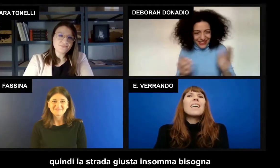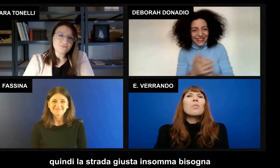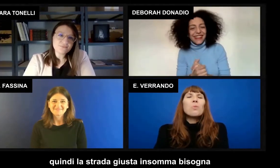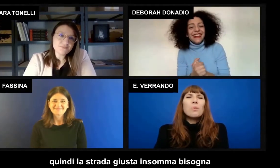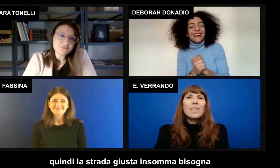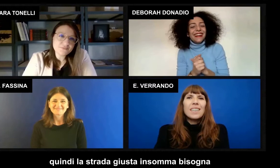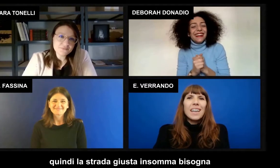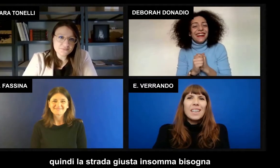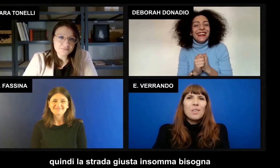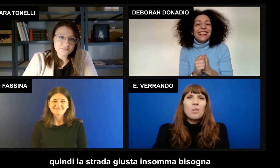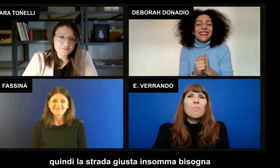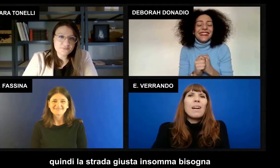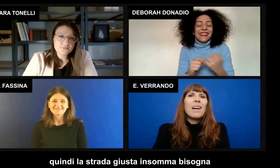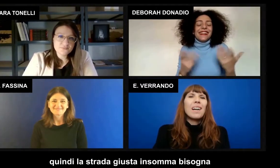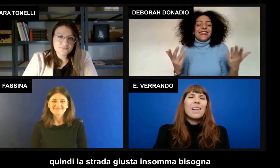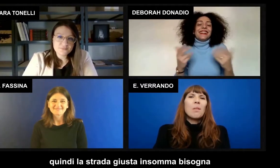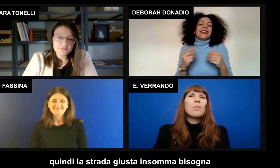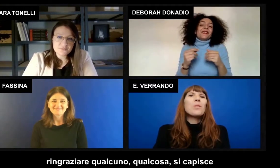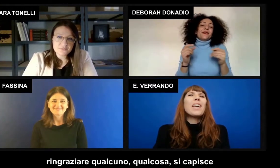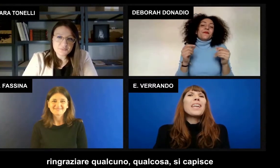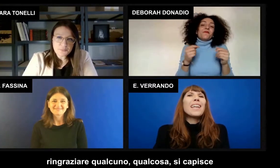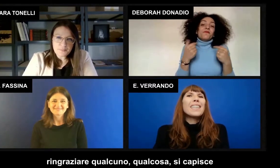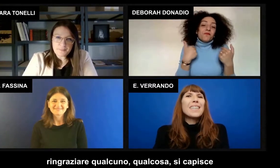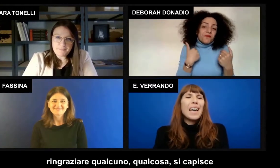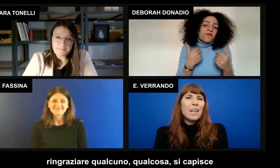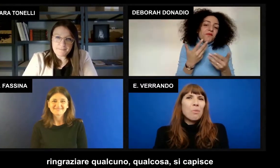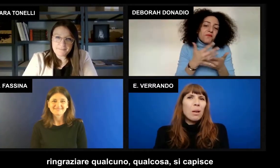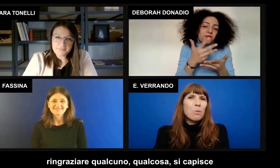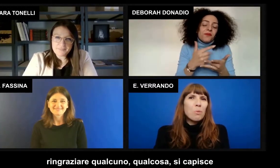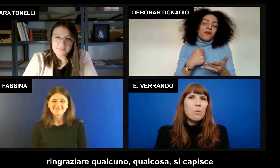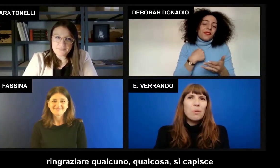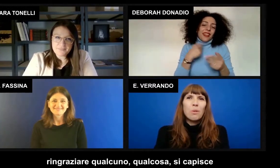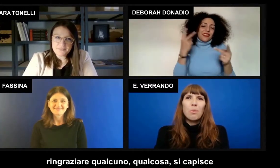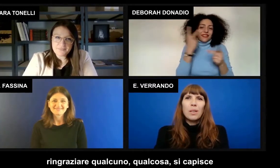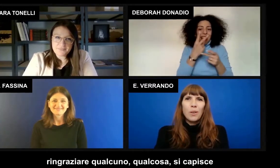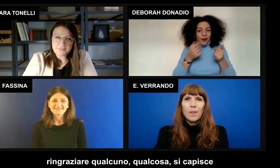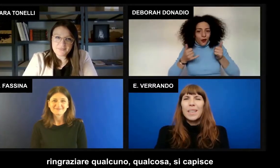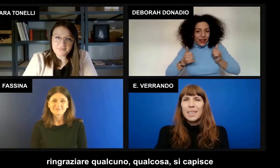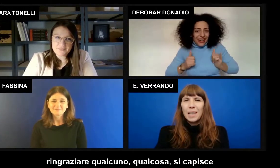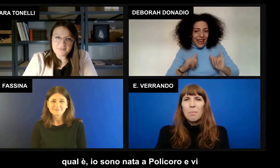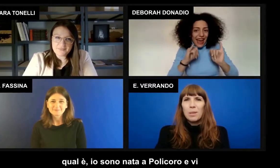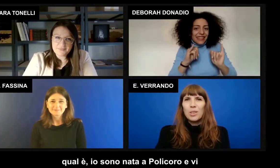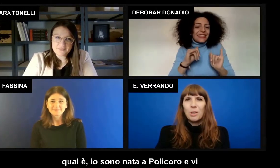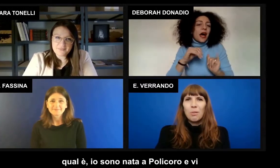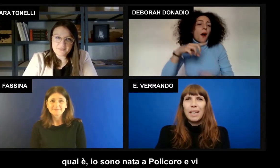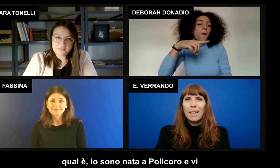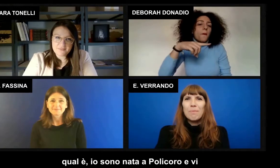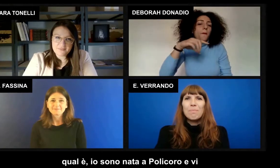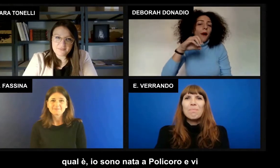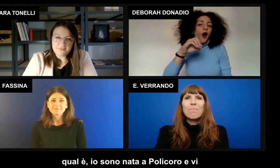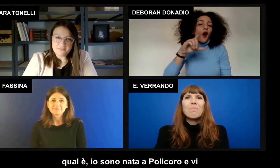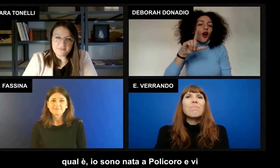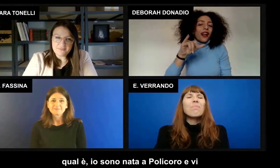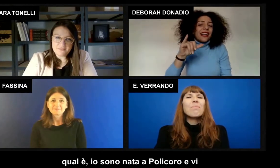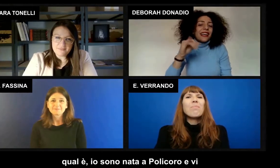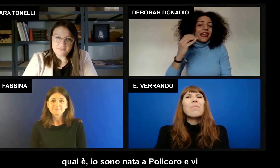strada giusta insomma bisogna ringraziare qualcuno o qualcosa si capisce qual è.